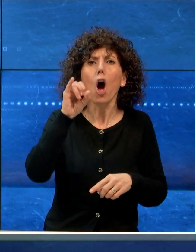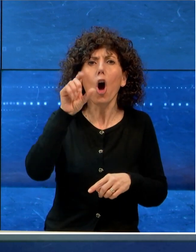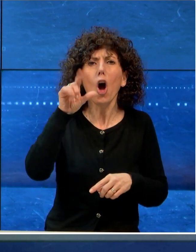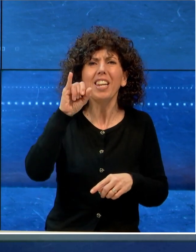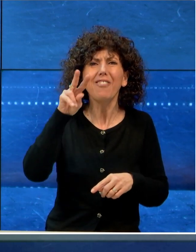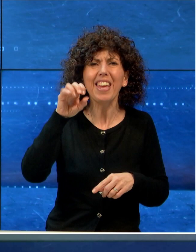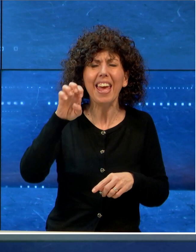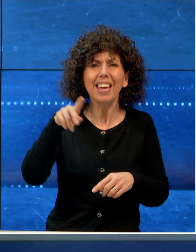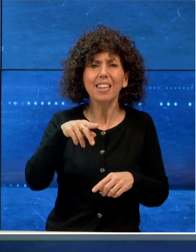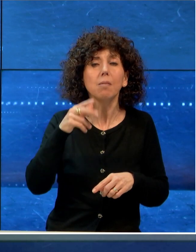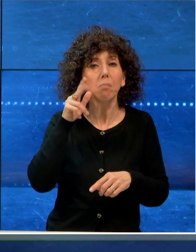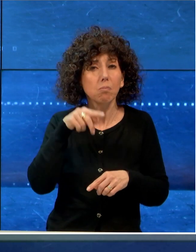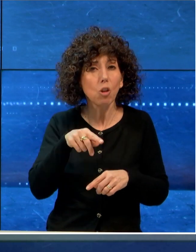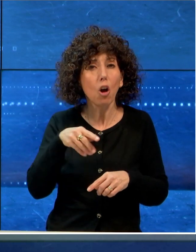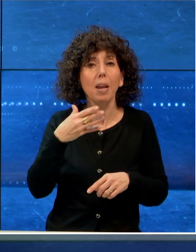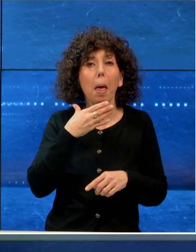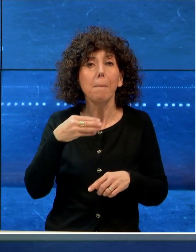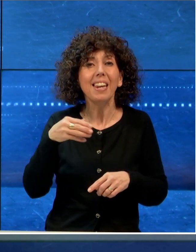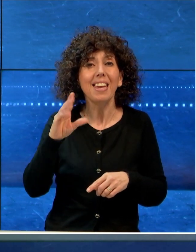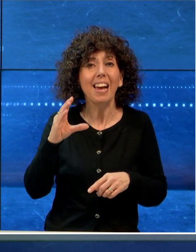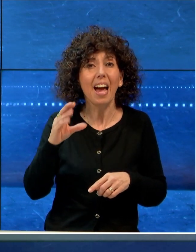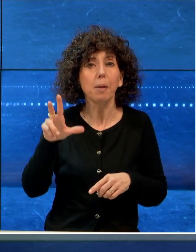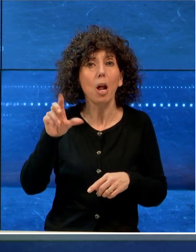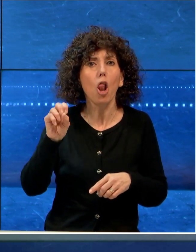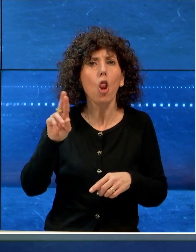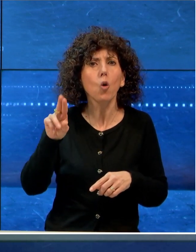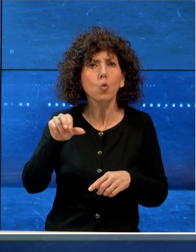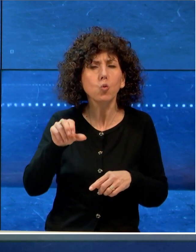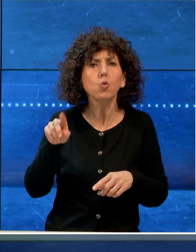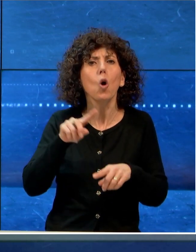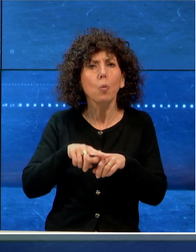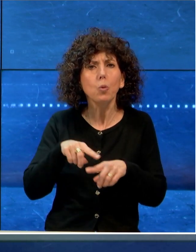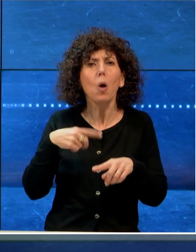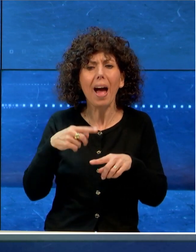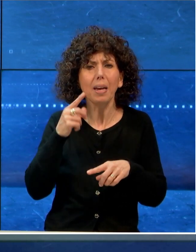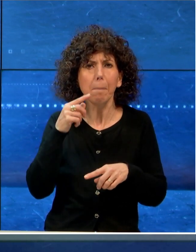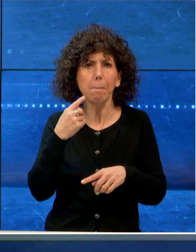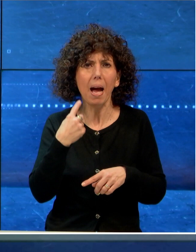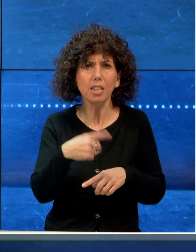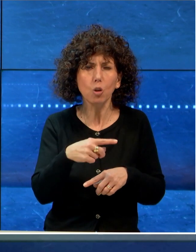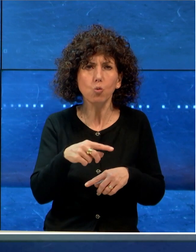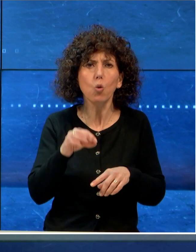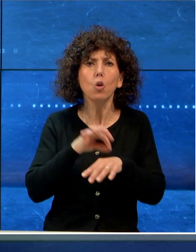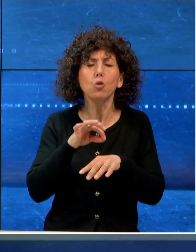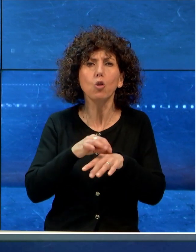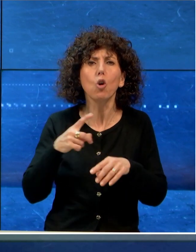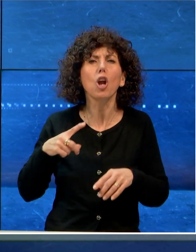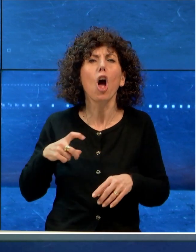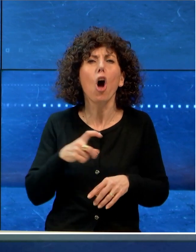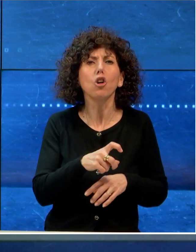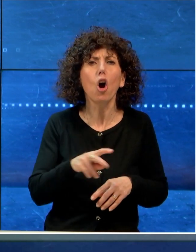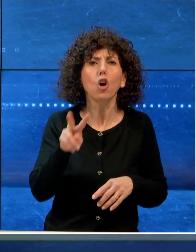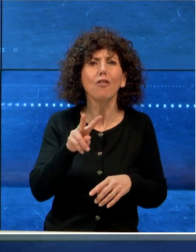Maria Carmen Lorusso, con il contributo anche del padre, l'oncologo Vito